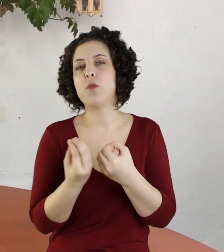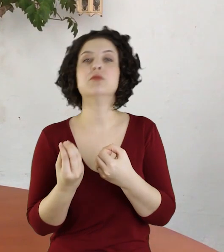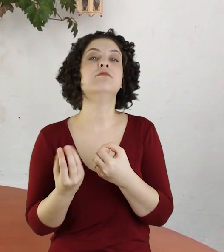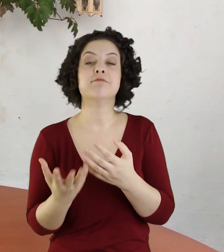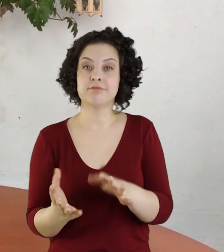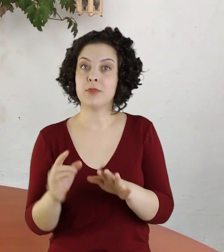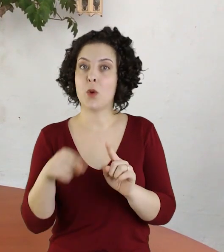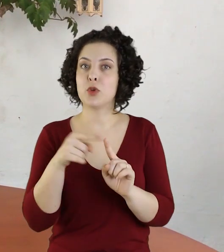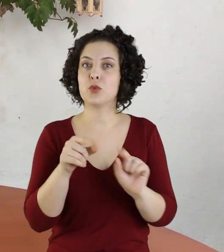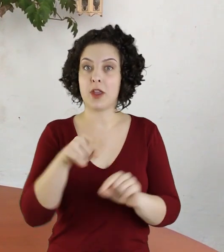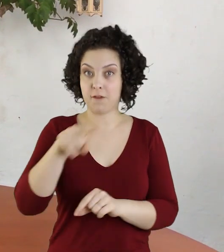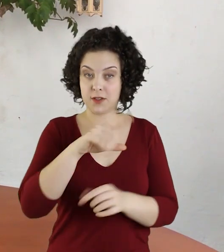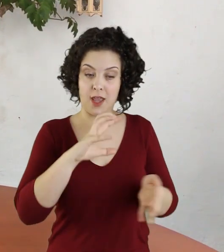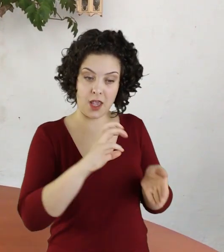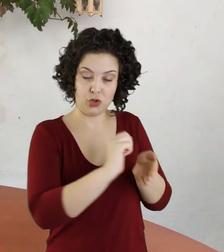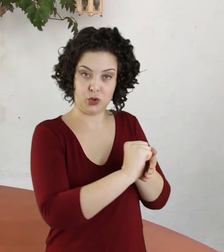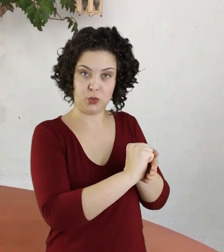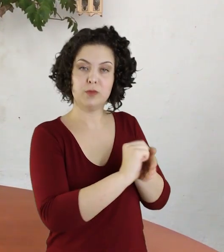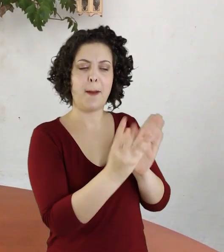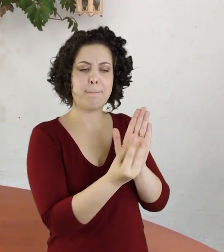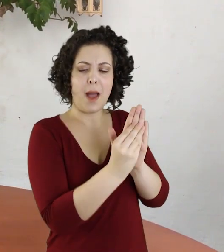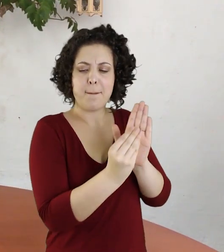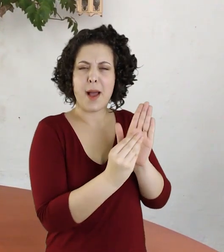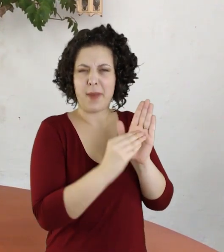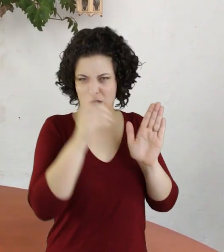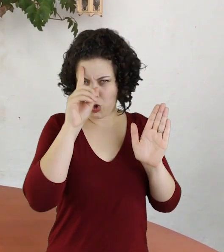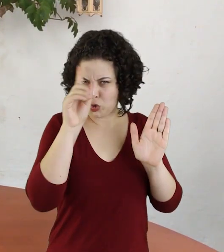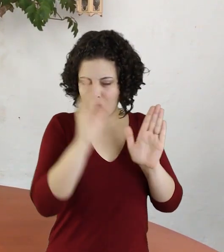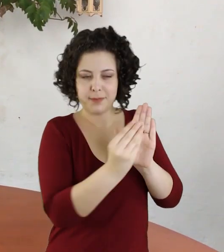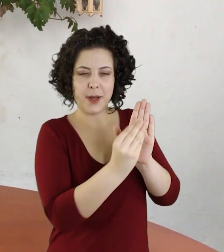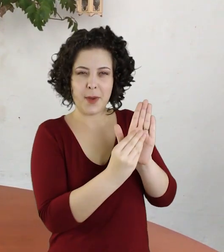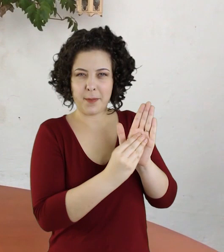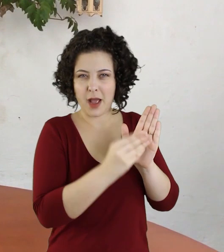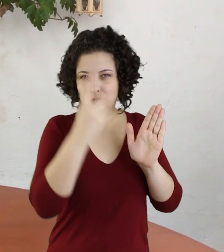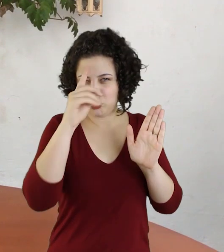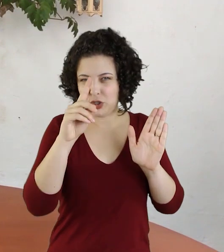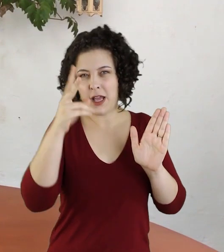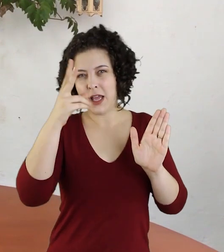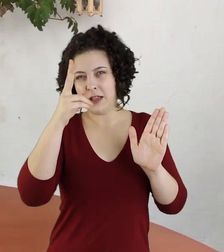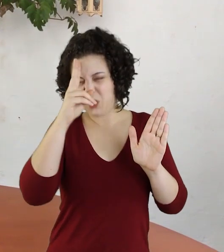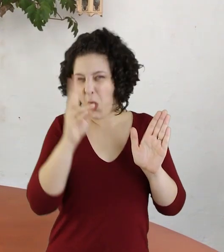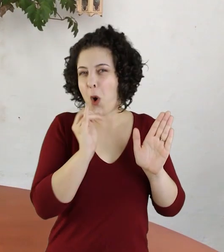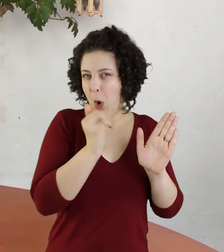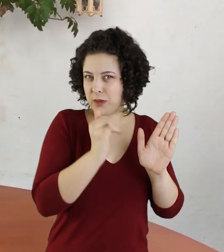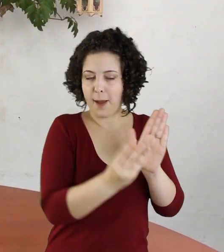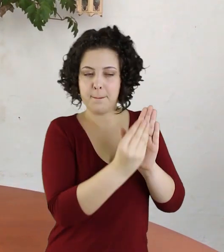objetivo é que vocês façam um registro como se fosse um diário da fruta. Aqui eu fiz